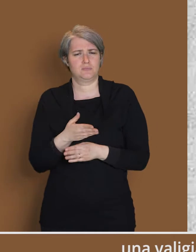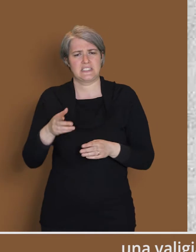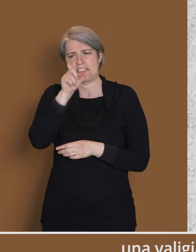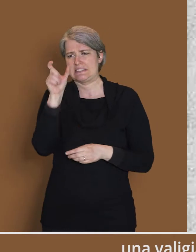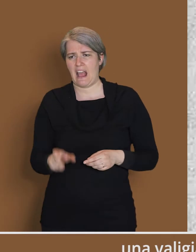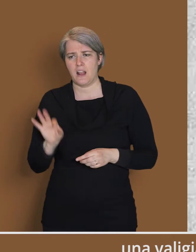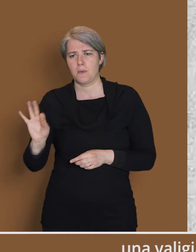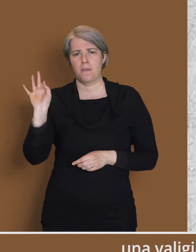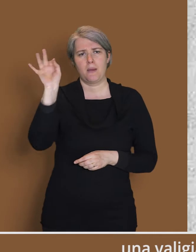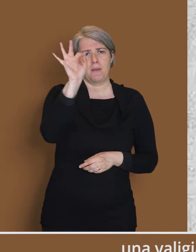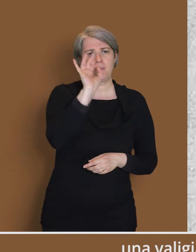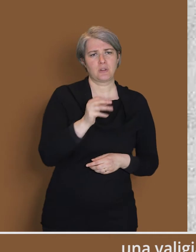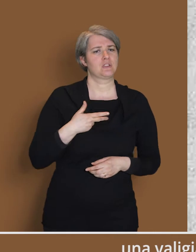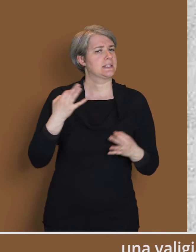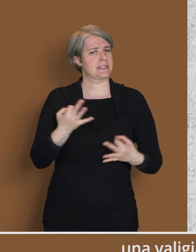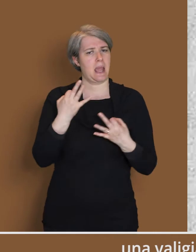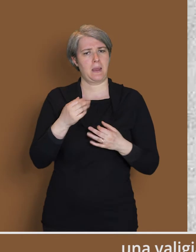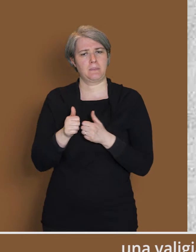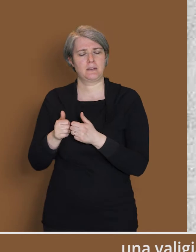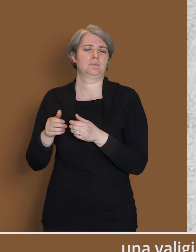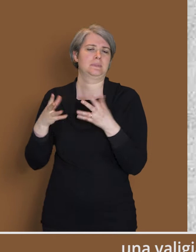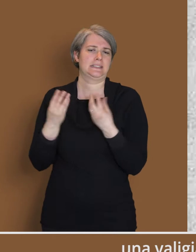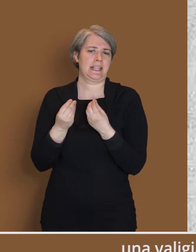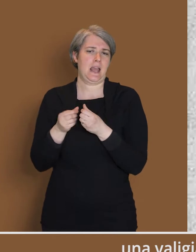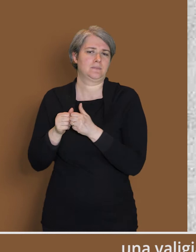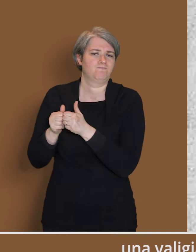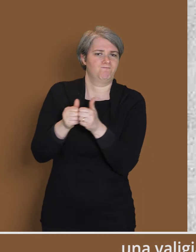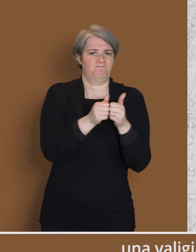giornalmente in ogni angolo d'Italia, ovunque egli vada.